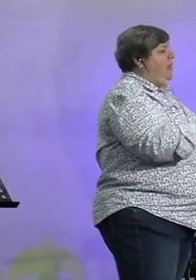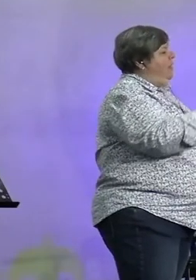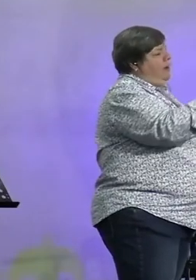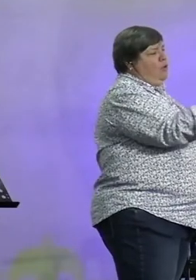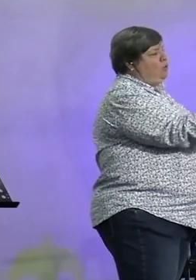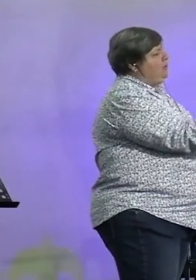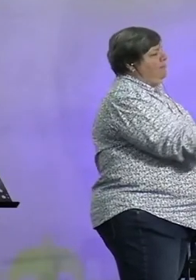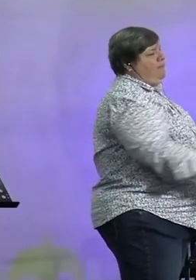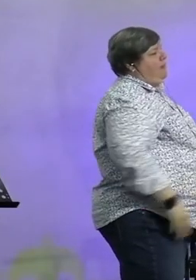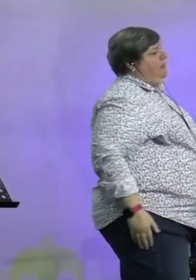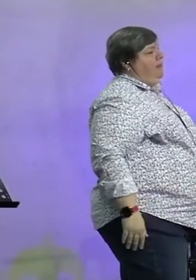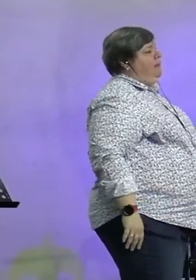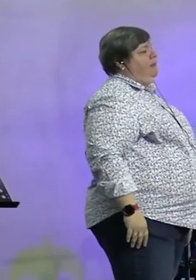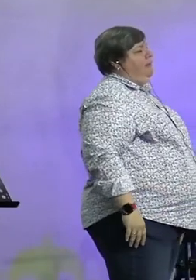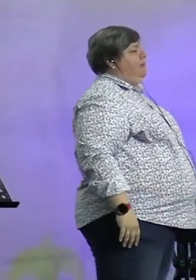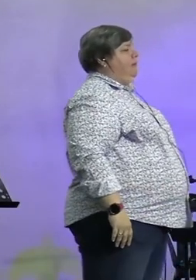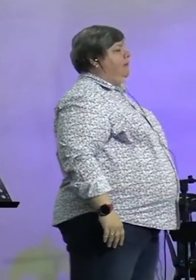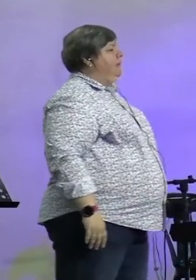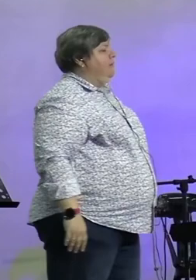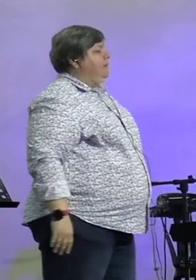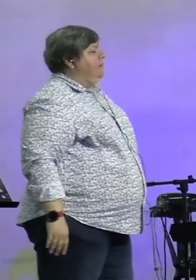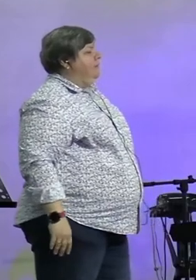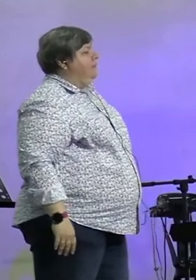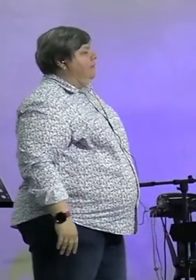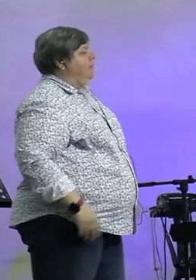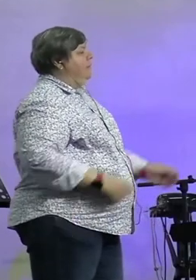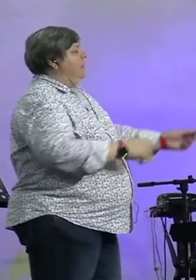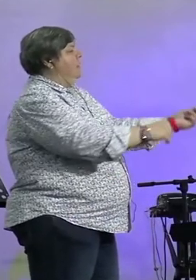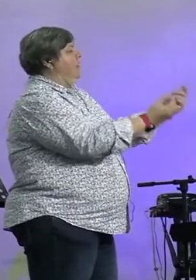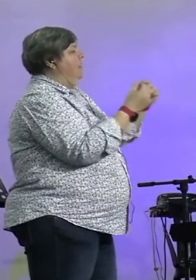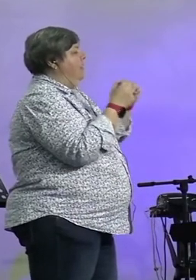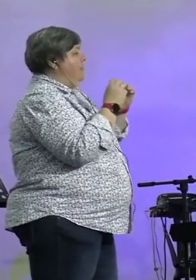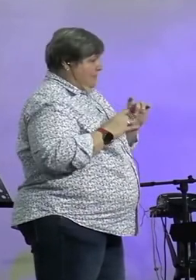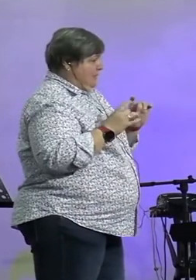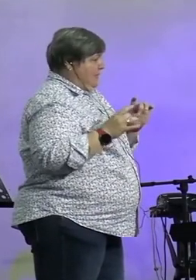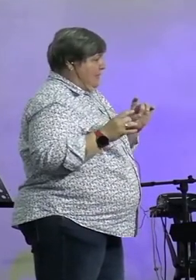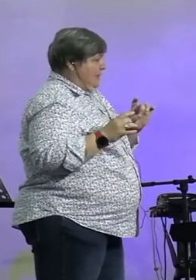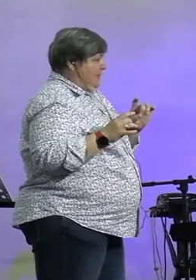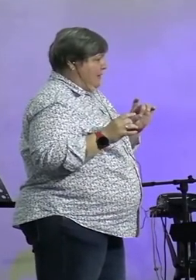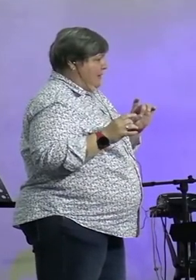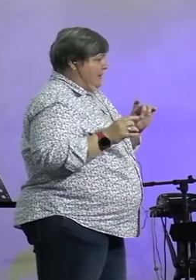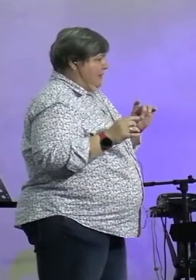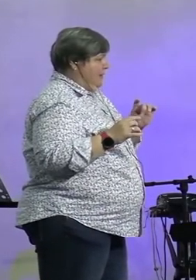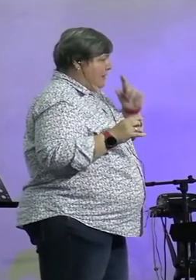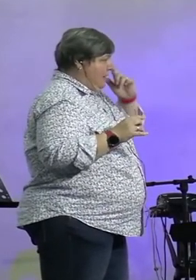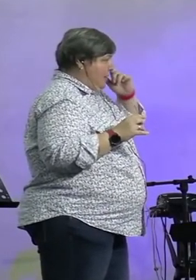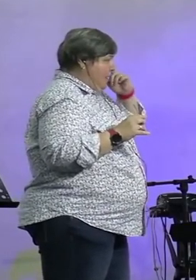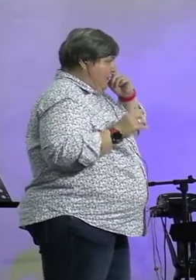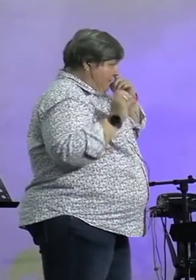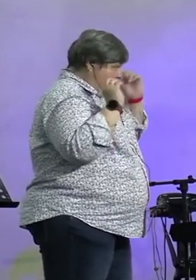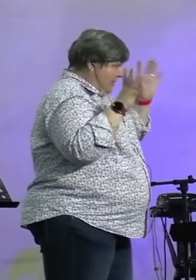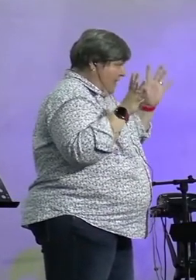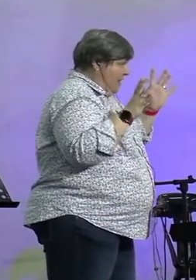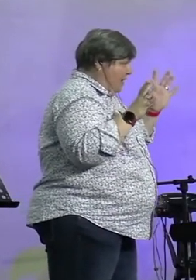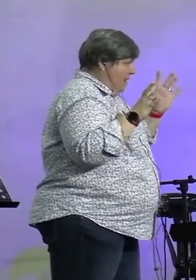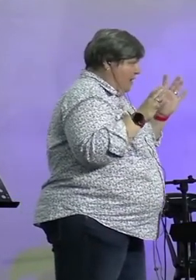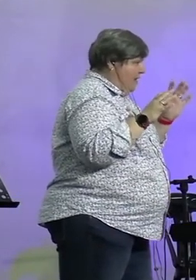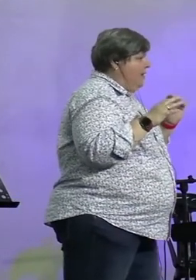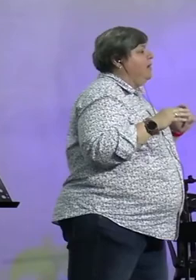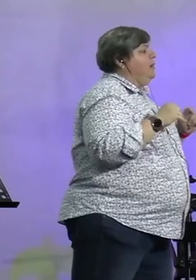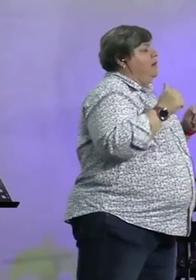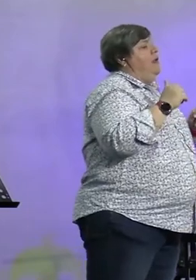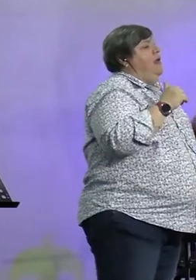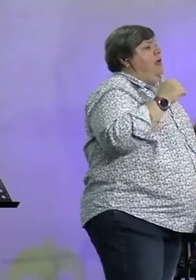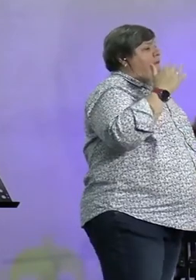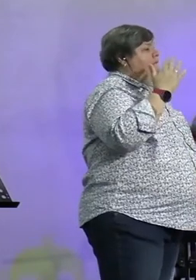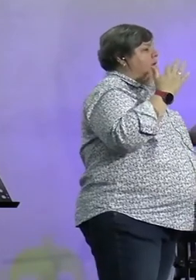totdat die heren sê, dit is klaar nie. Wil iemand die kans wat, hoe sal jy wie die heren het gesê, dit is klaar? Jy sal dit weet, moet nie waarin nie, jy sal sê, o, nou